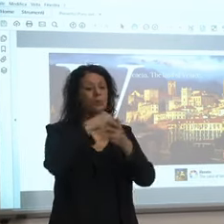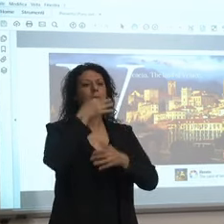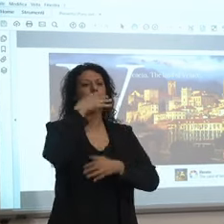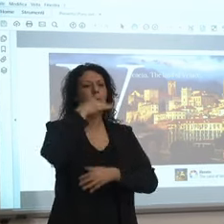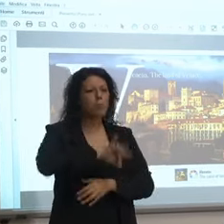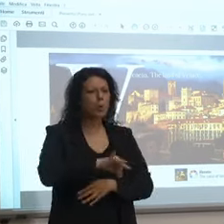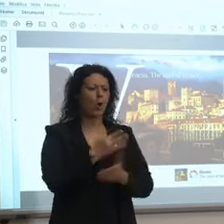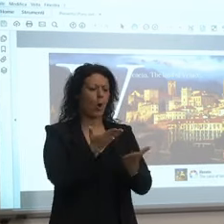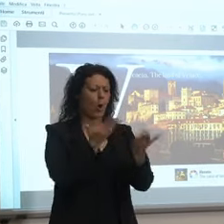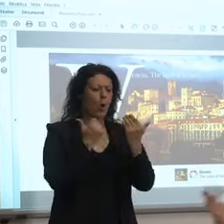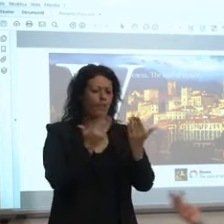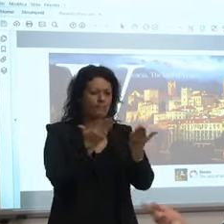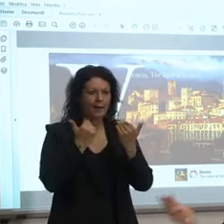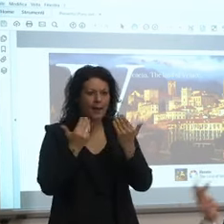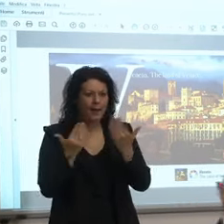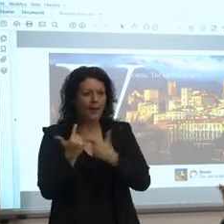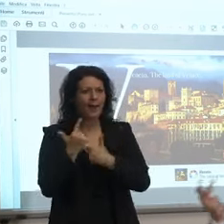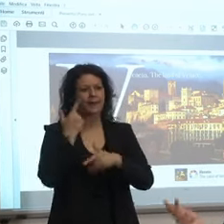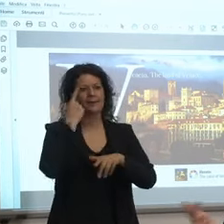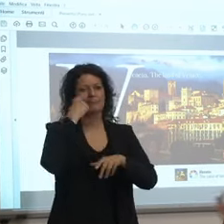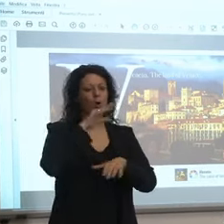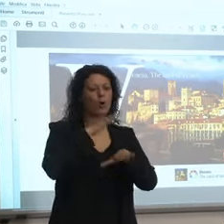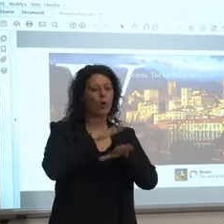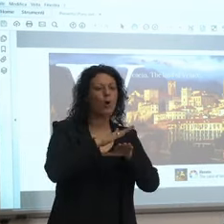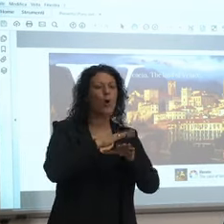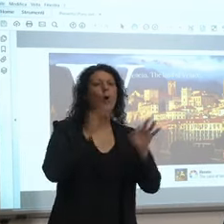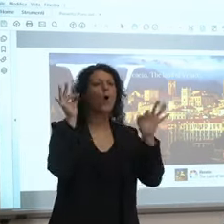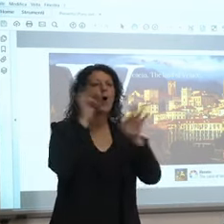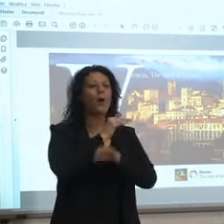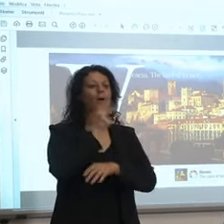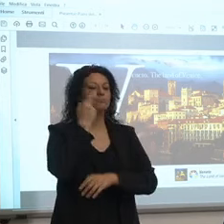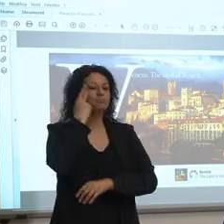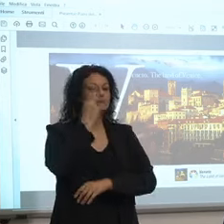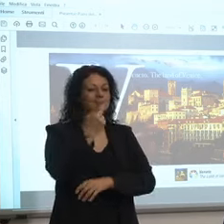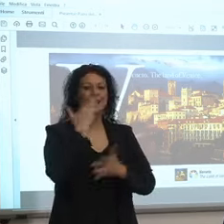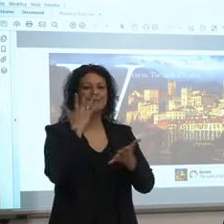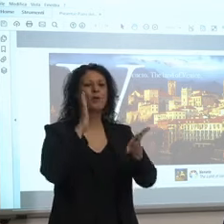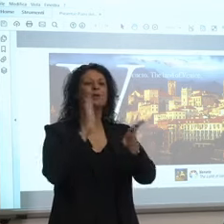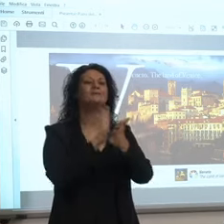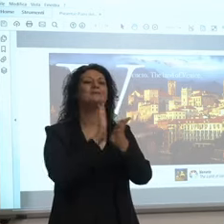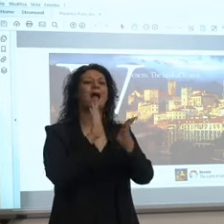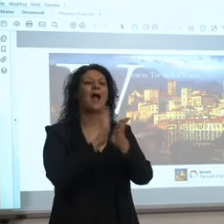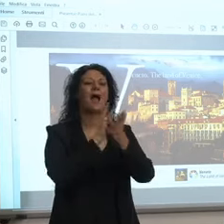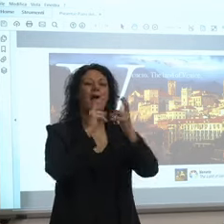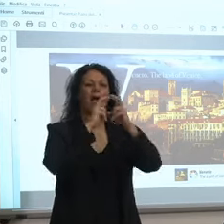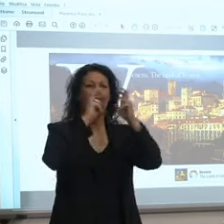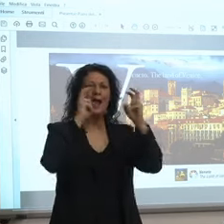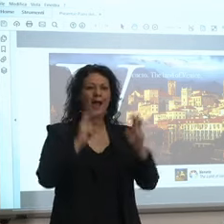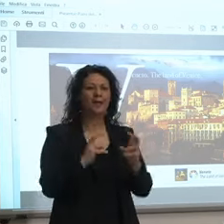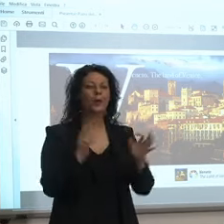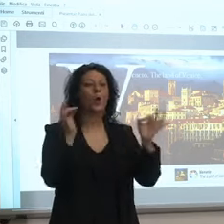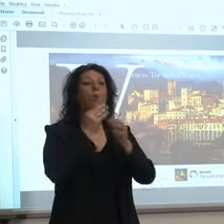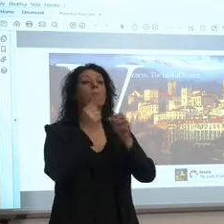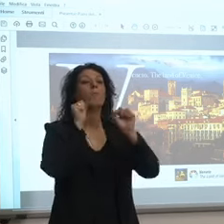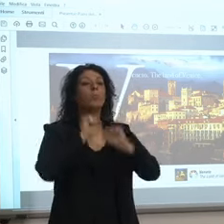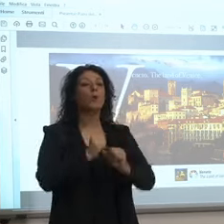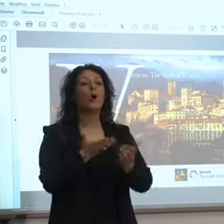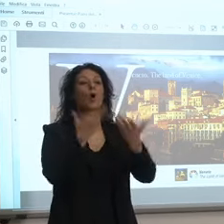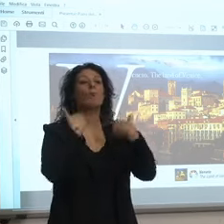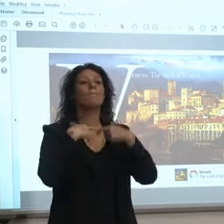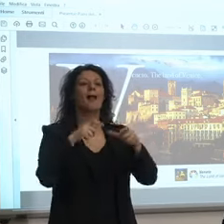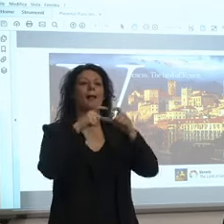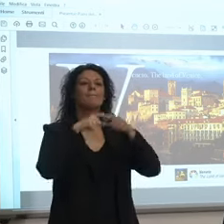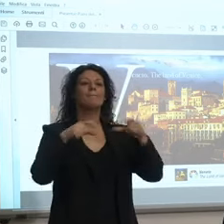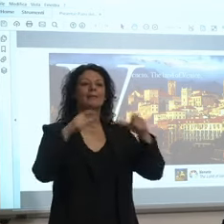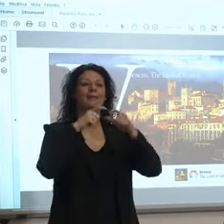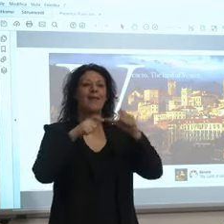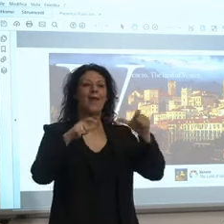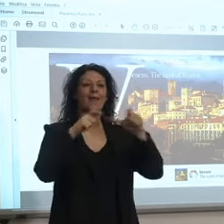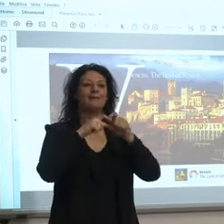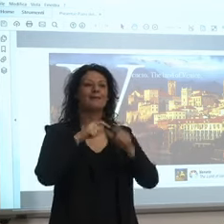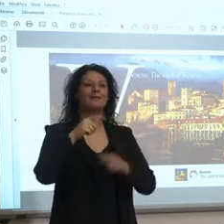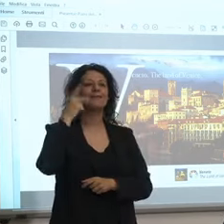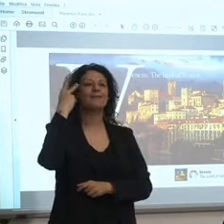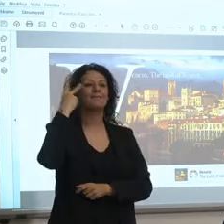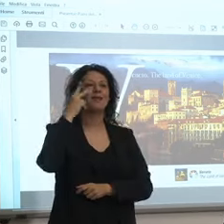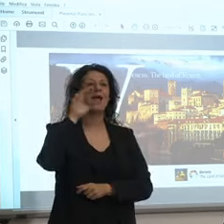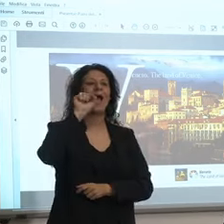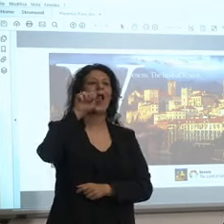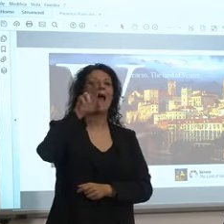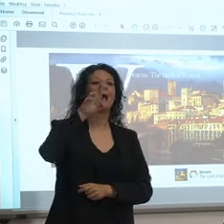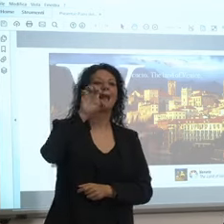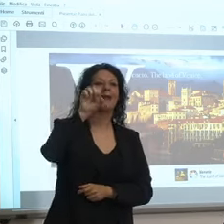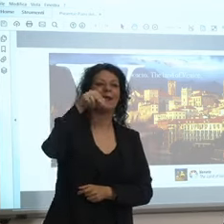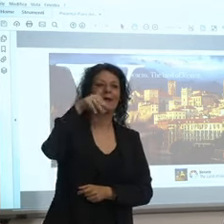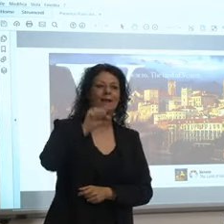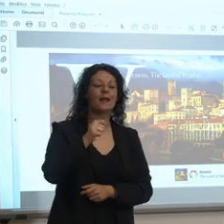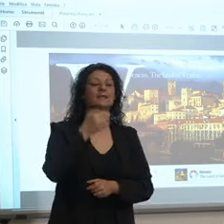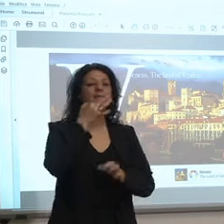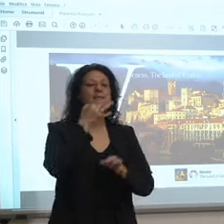vede le sagre delle proloco per esempio che diceva prima il presidente compra i biglietti dell'arena piuttosto che della Fenice insomma colleghiamo e linkhiamo